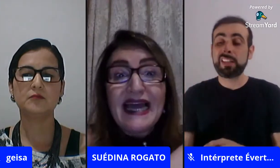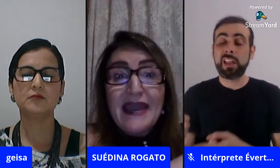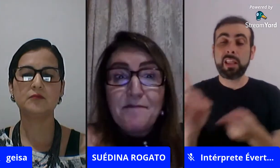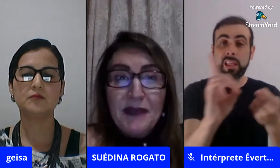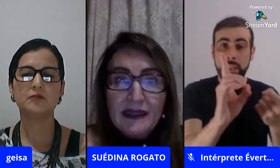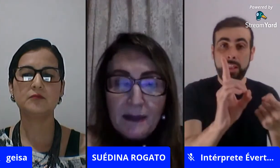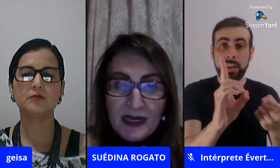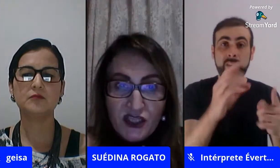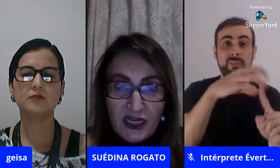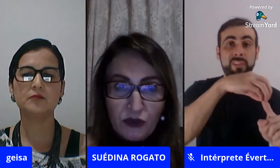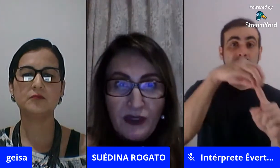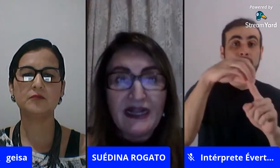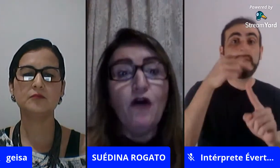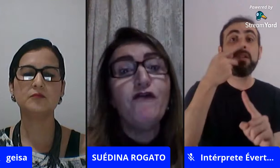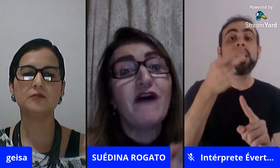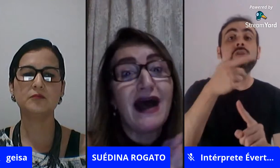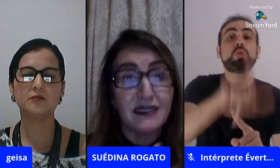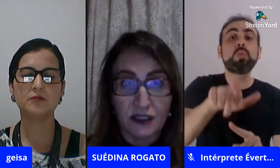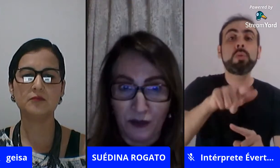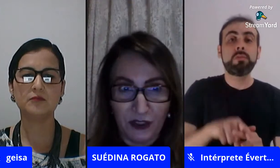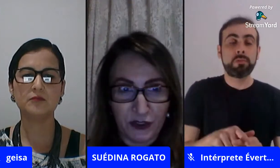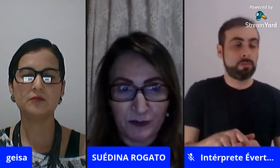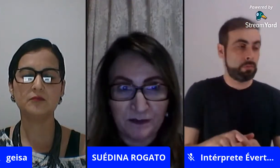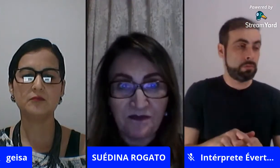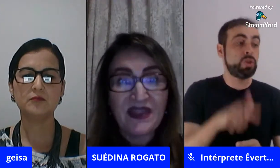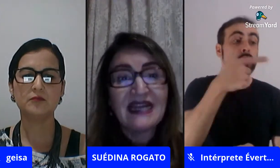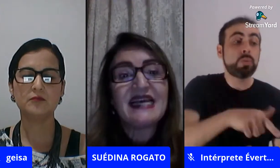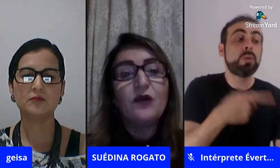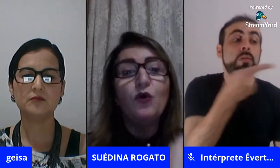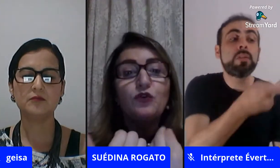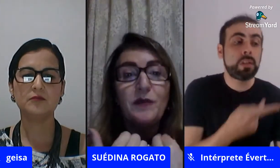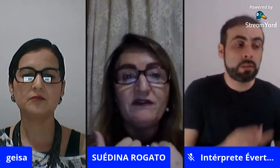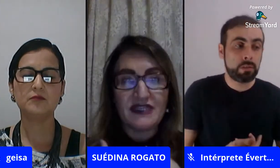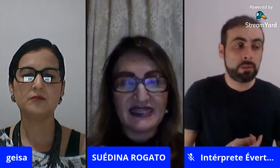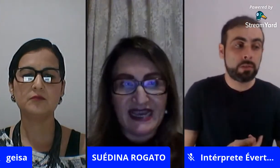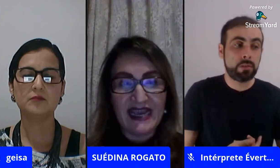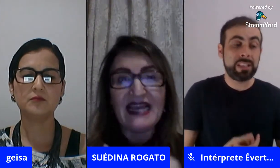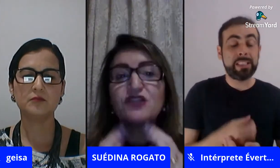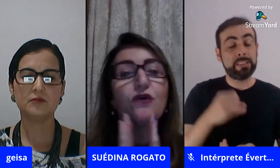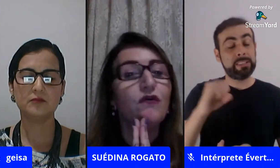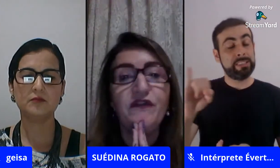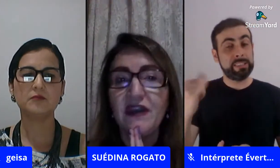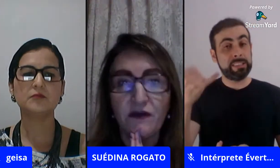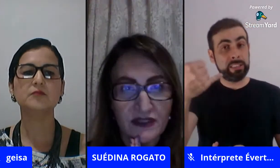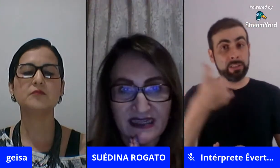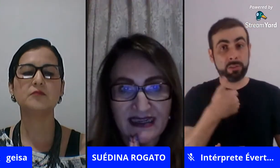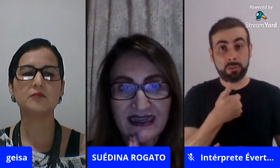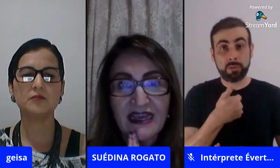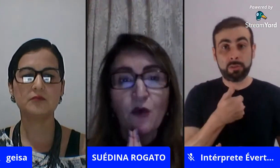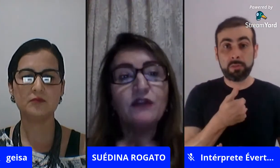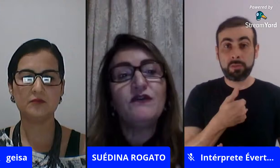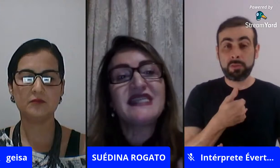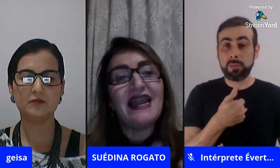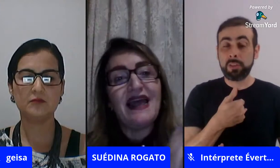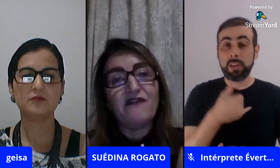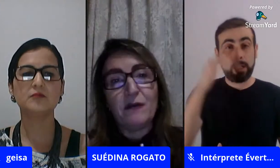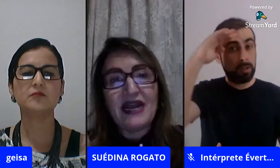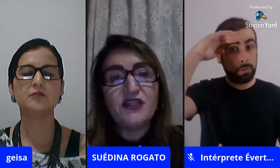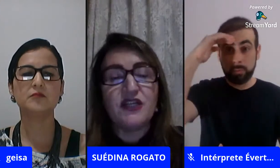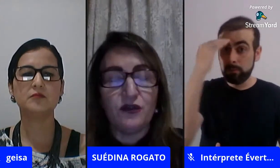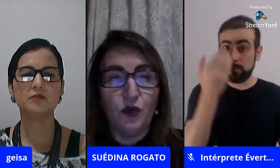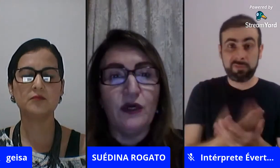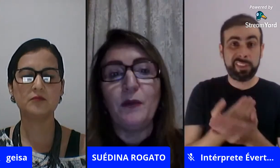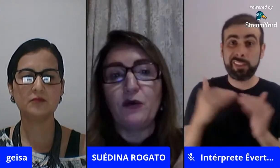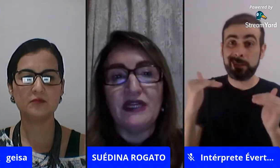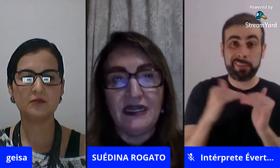e pedir para que ela repita para a diretora não façam isso se ela contou para você ela só confia em você quando você a